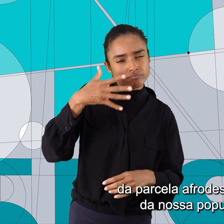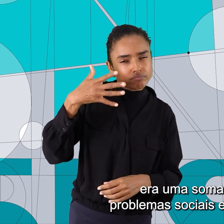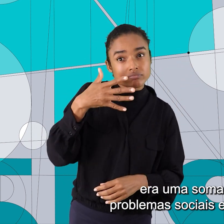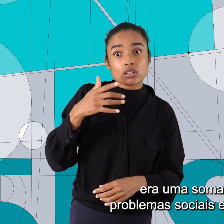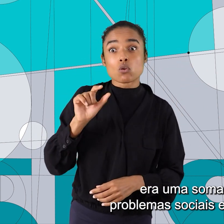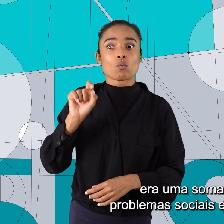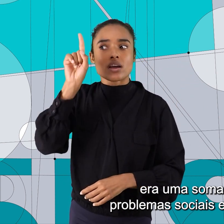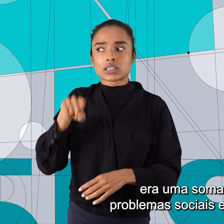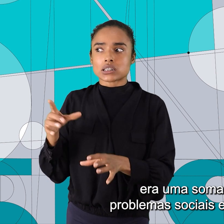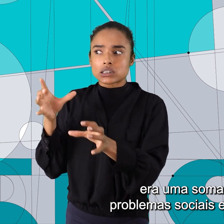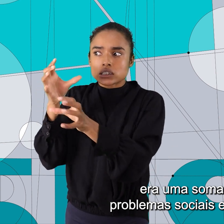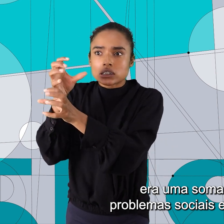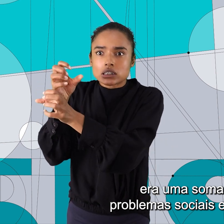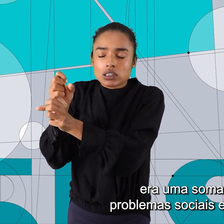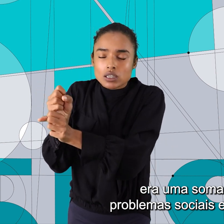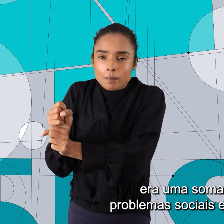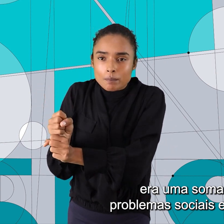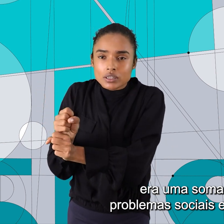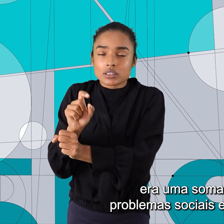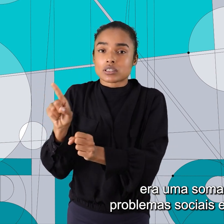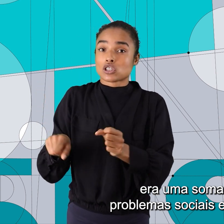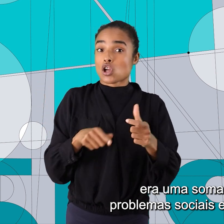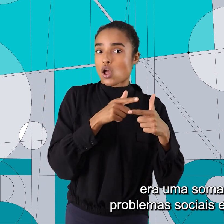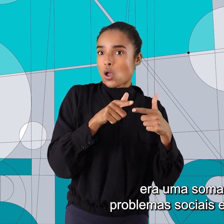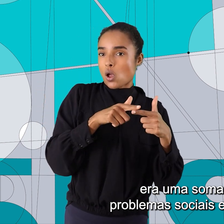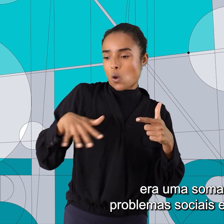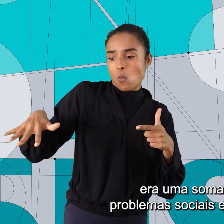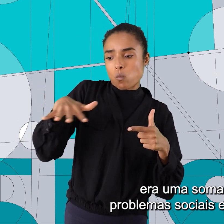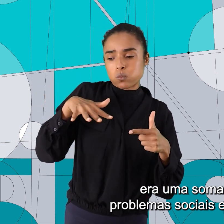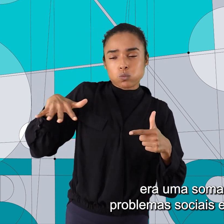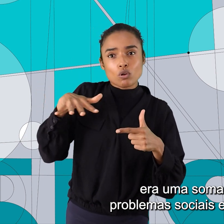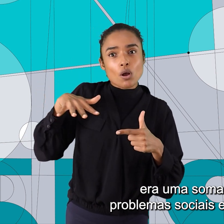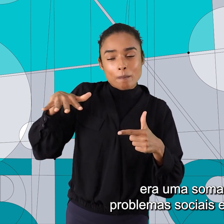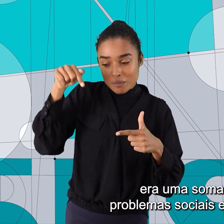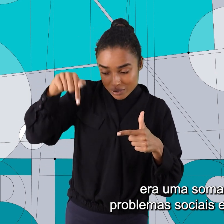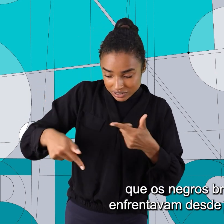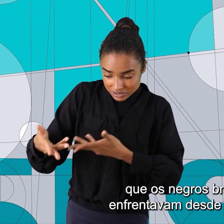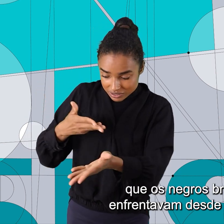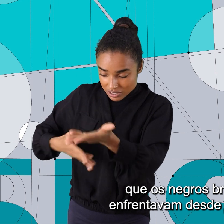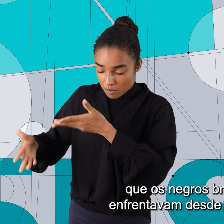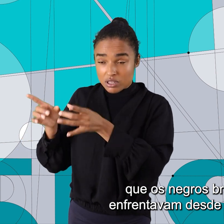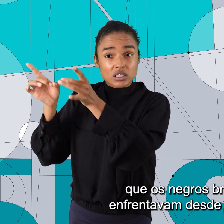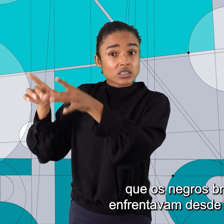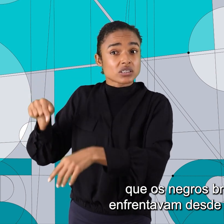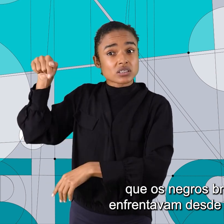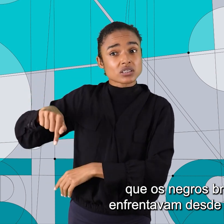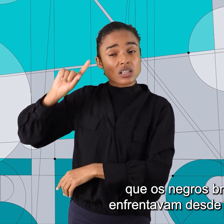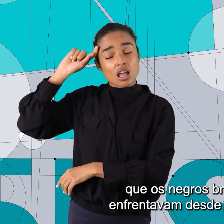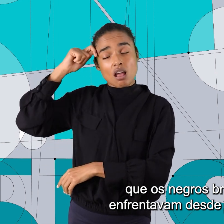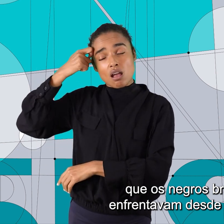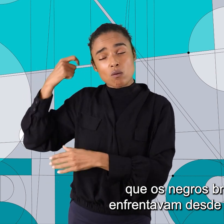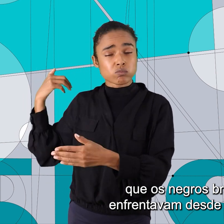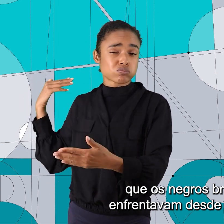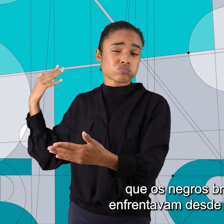era uma soma entre problemas sociais e abandono que os negros brasileiros